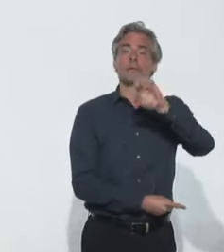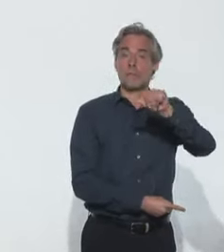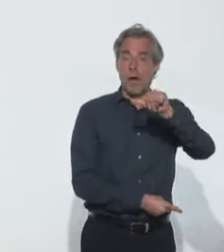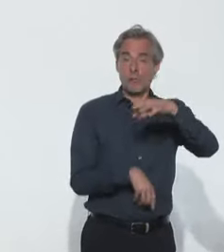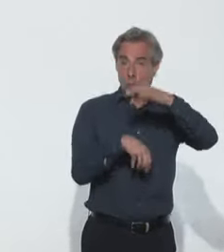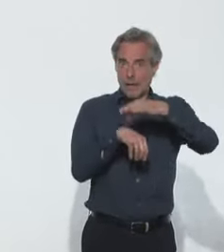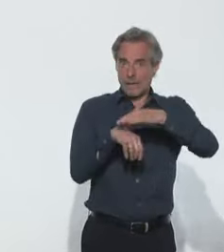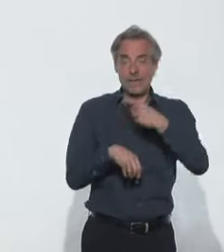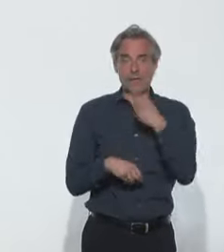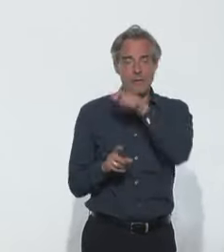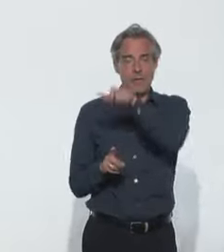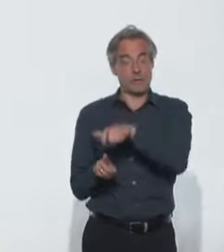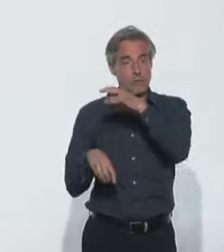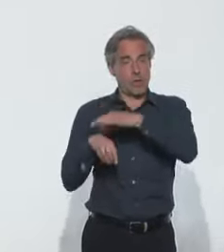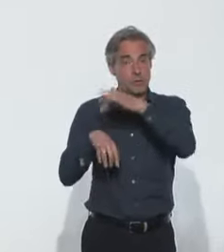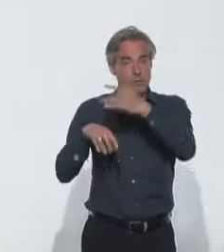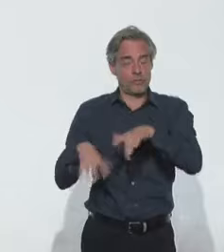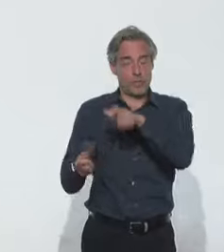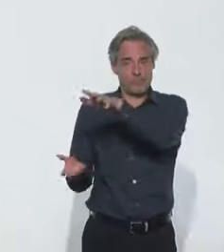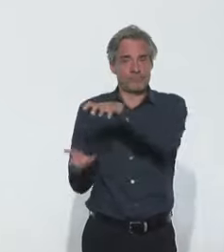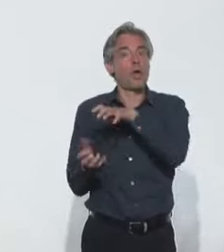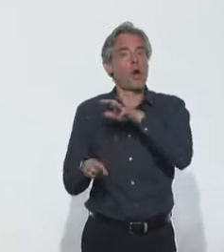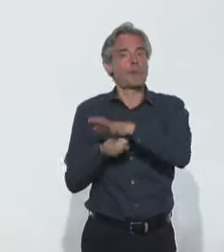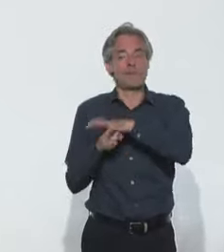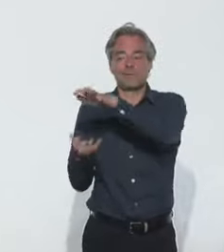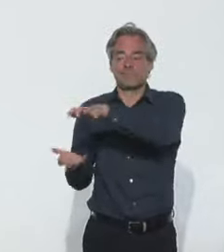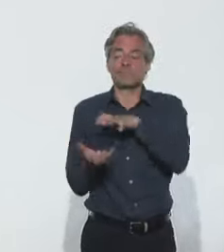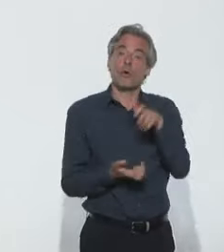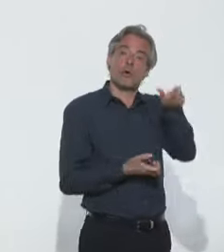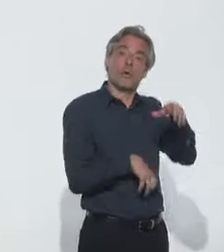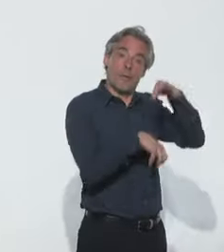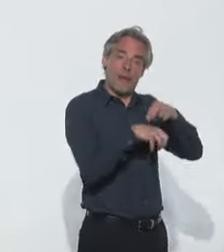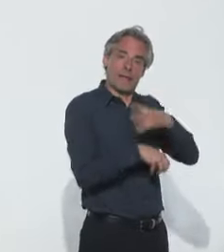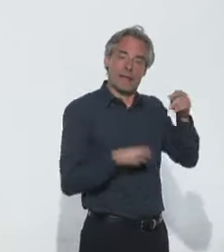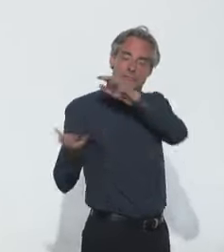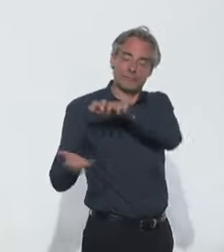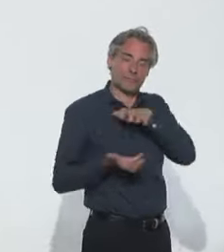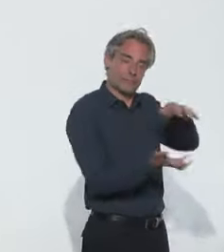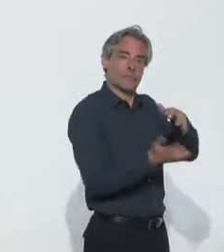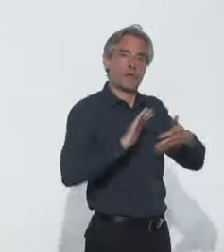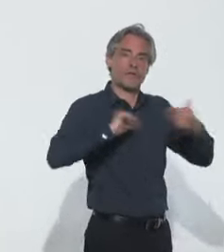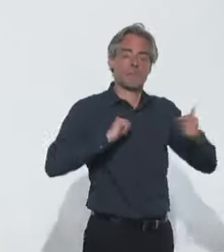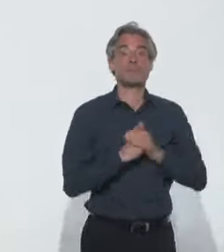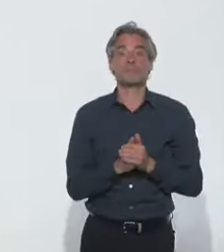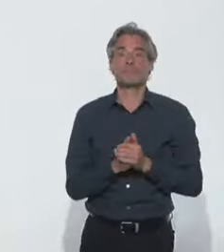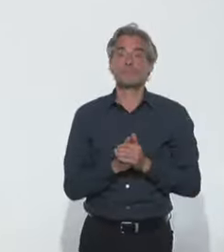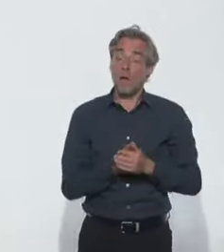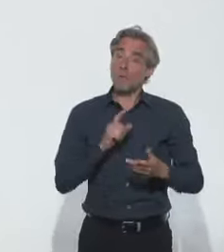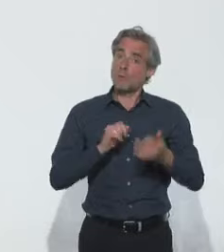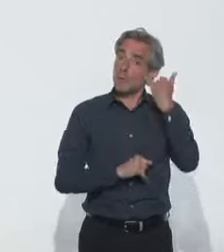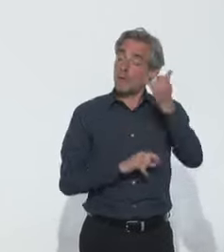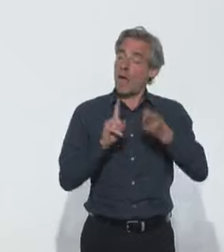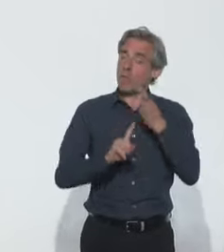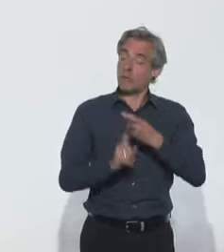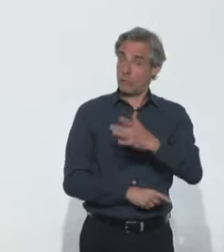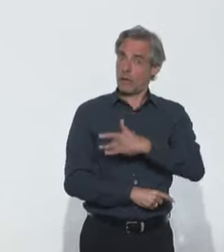c'est-à-dire utiliser des personnes qui ont été malades qui font des anticorps pour aider des personnes gravement malades en réanimation. Donc c'est un concept quand même important.